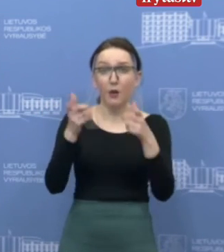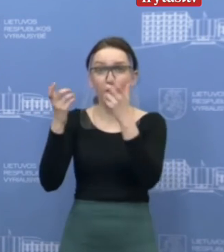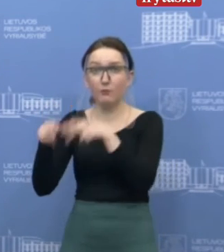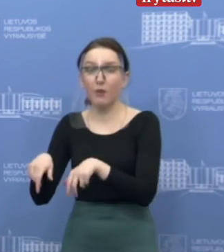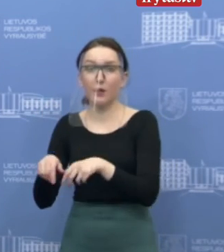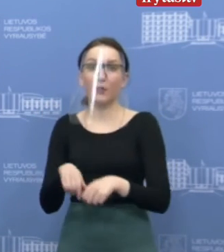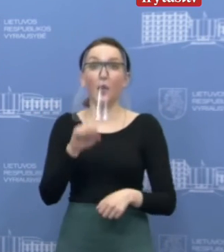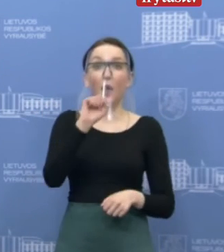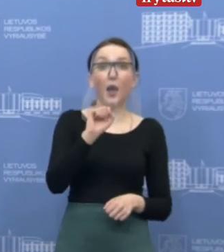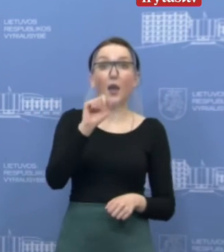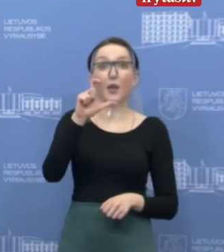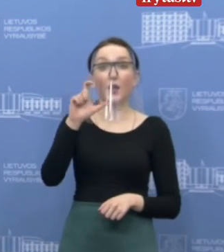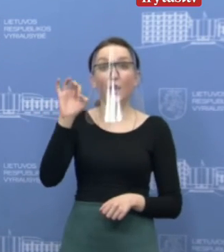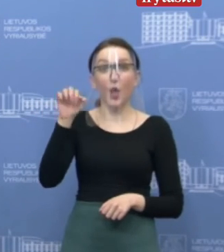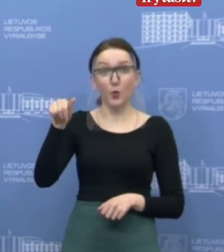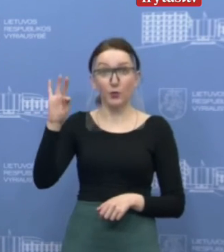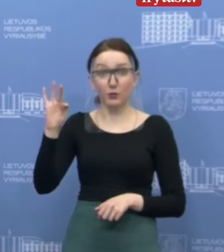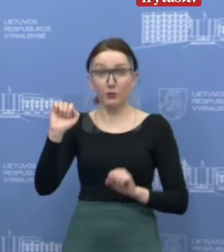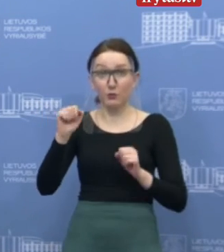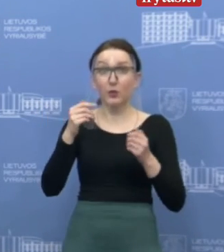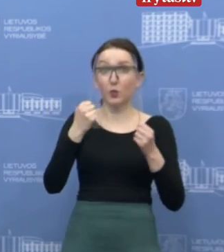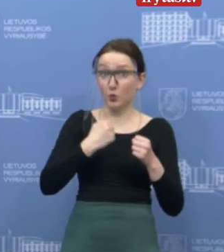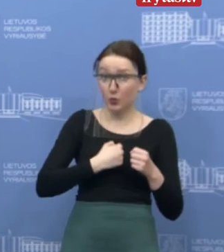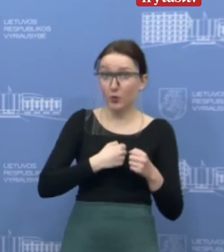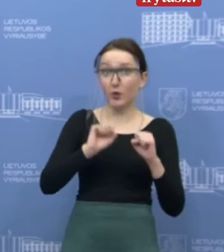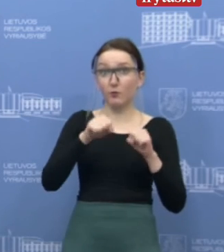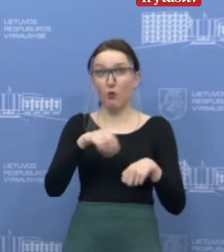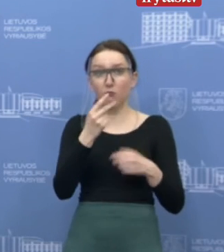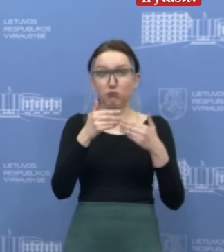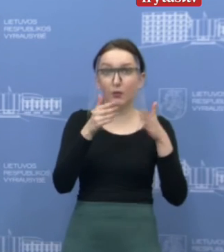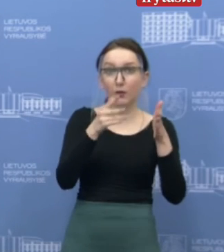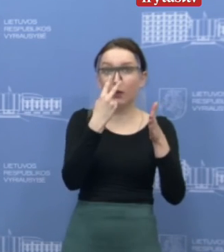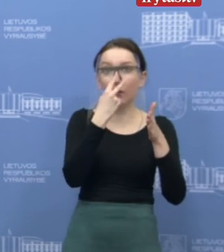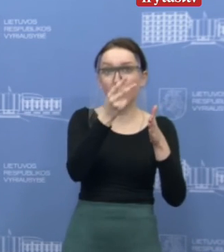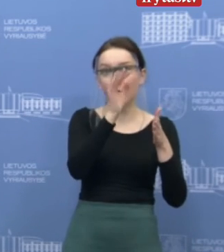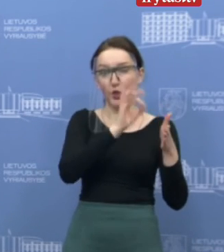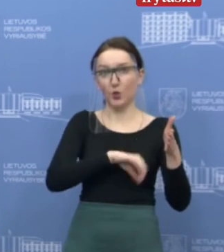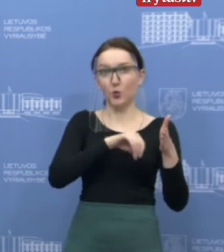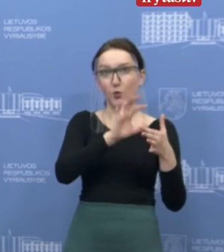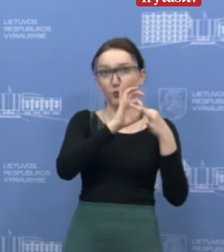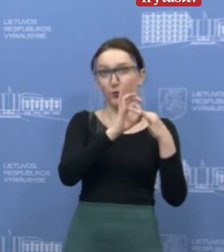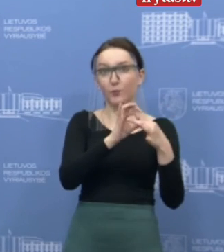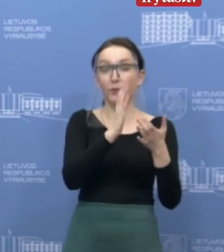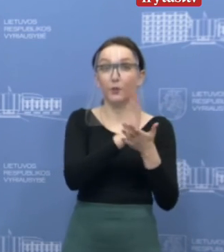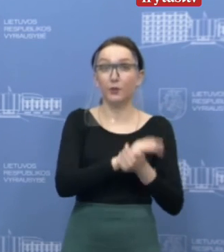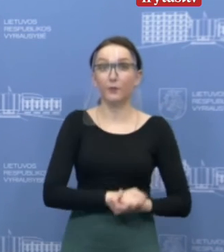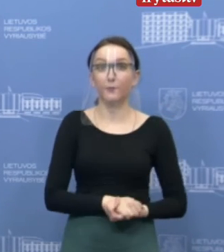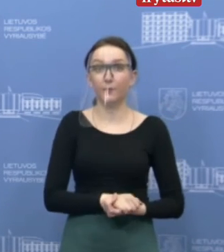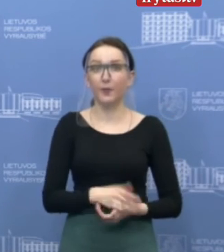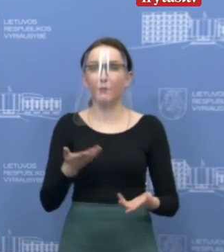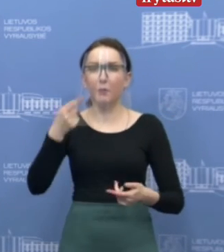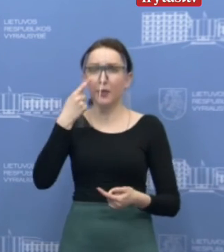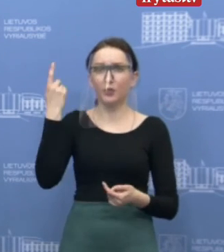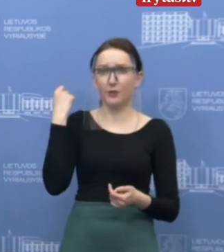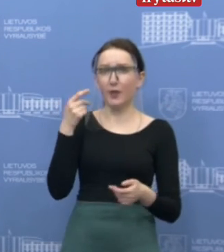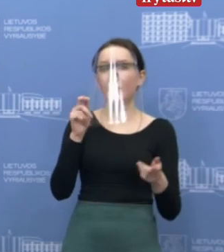pagal akautą ir jau nuo šiol galima bus naudotis šitais prieis ingimais savi valdybėms ir jau jie testavosi